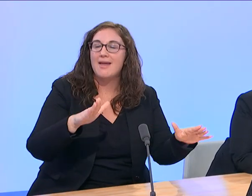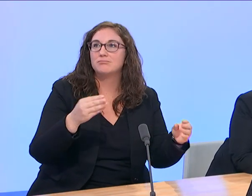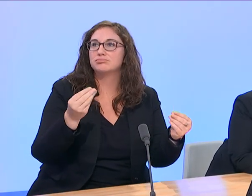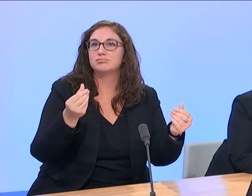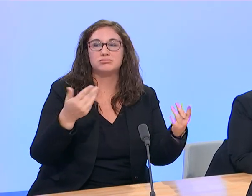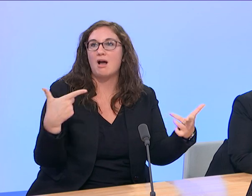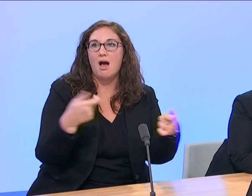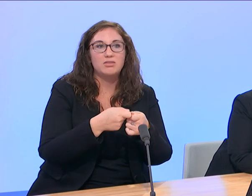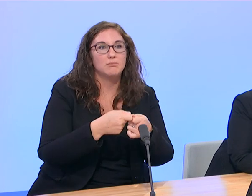à...